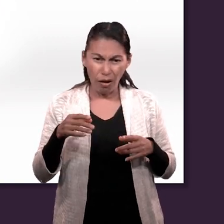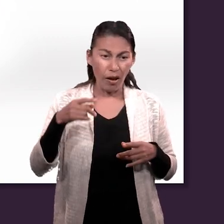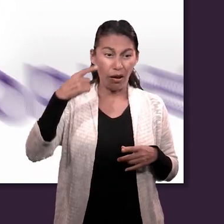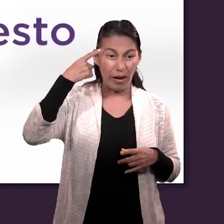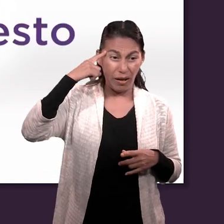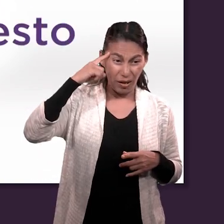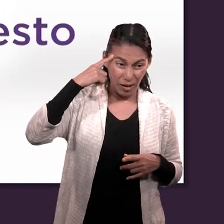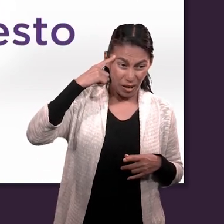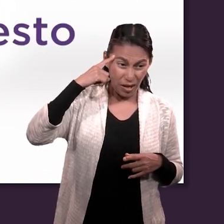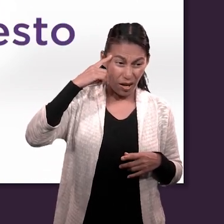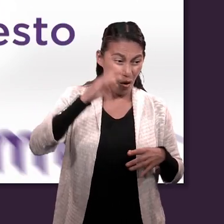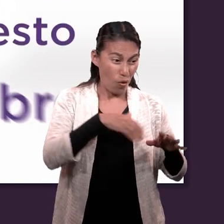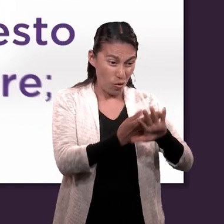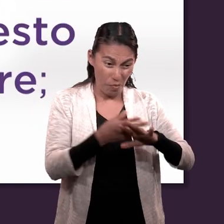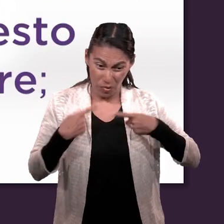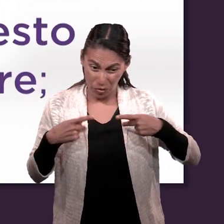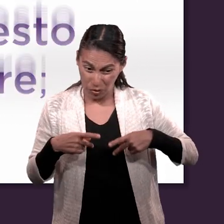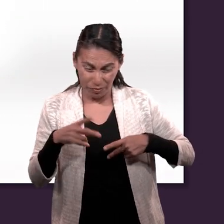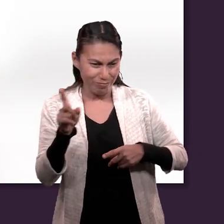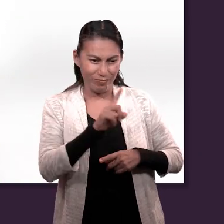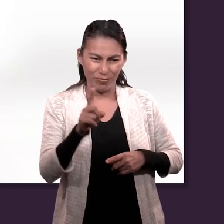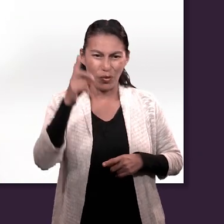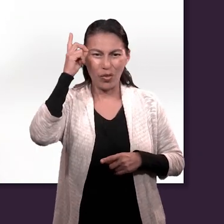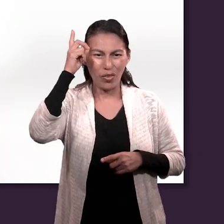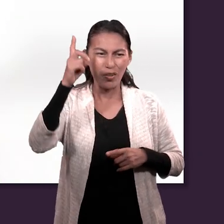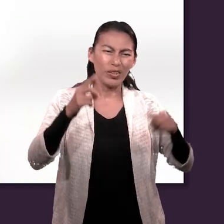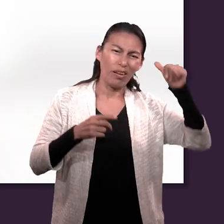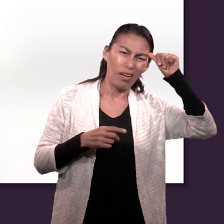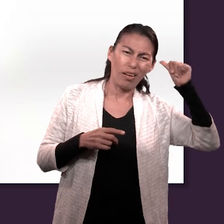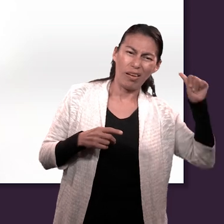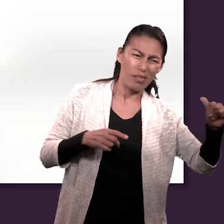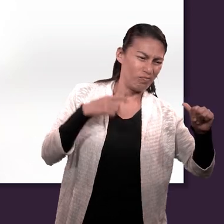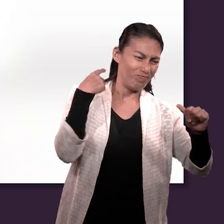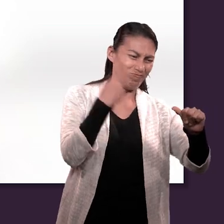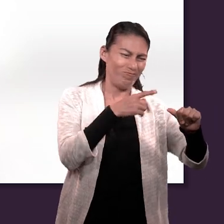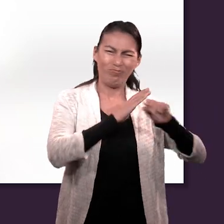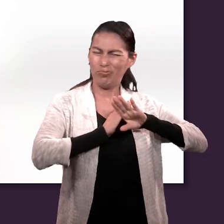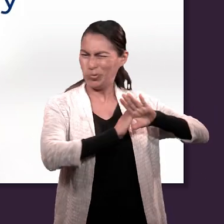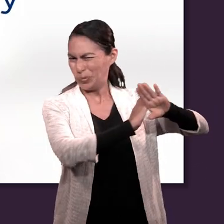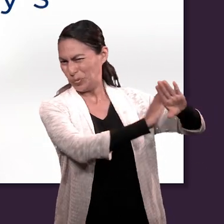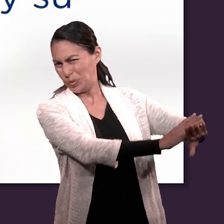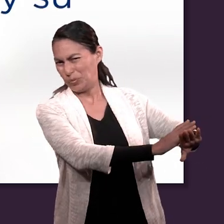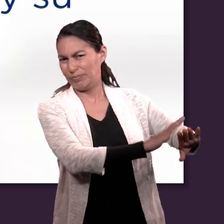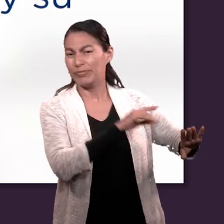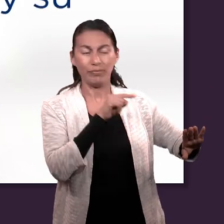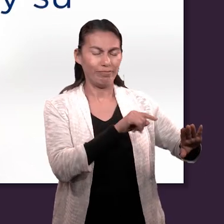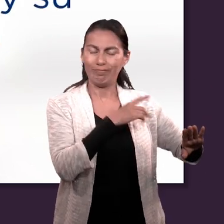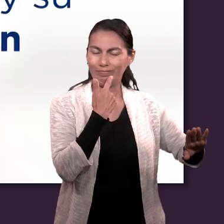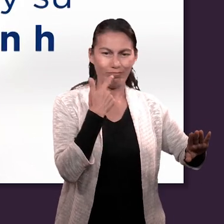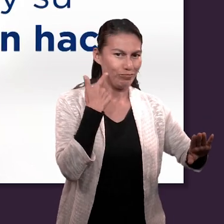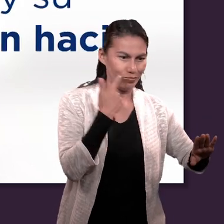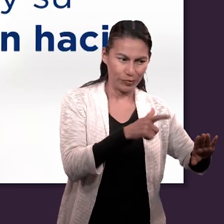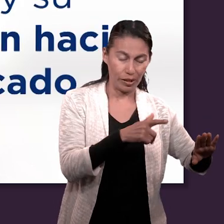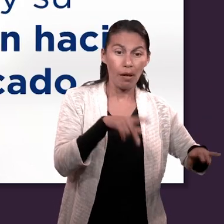es lo opuesto a la mansedumbre. La ira divina es la reacción de Dios y su repulsión hacia el pecado.